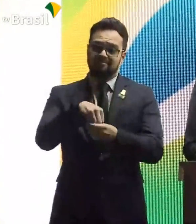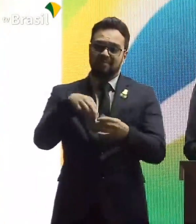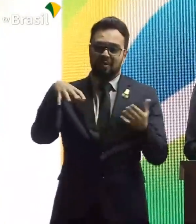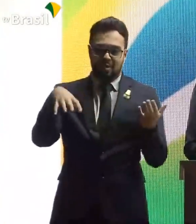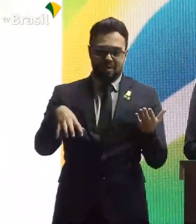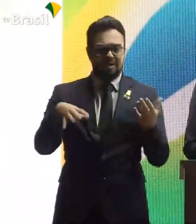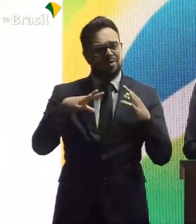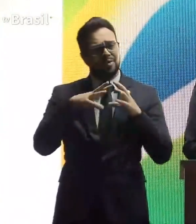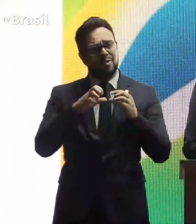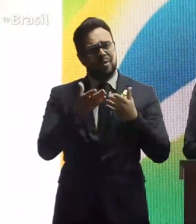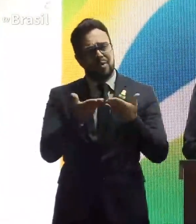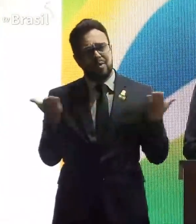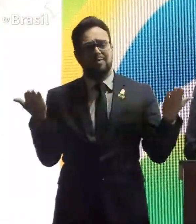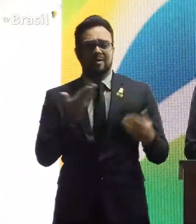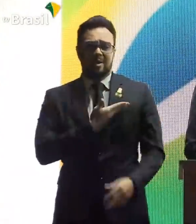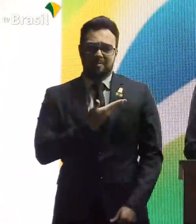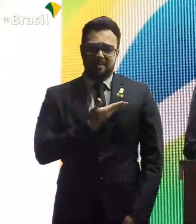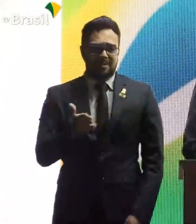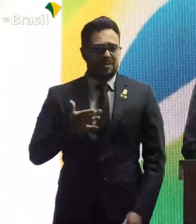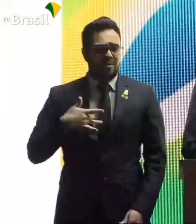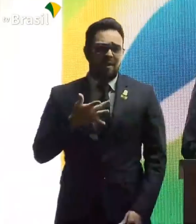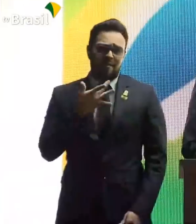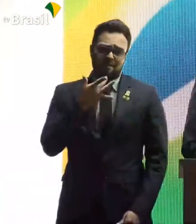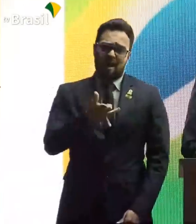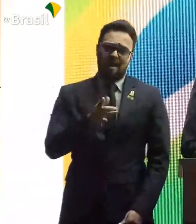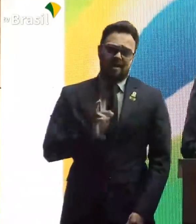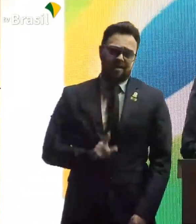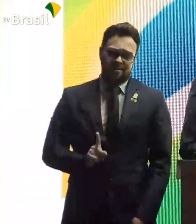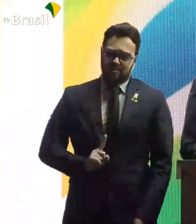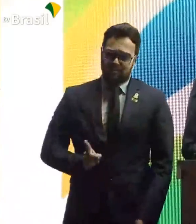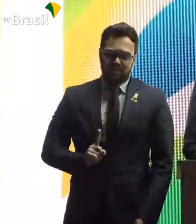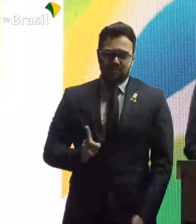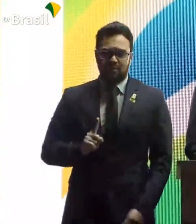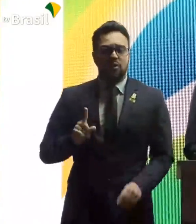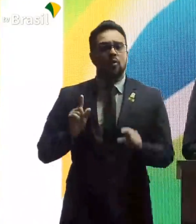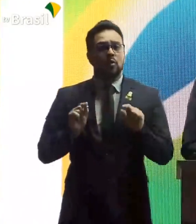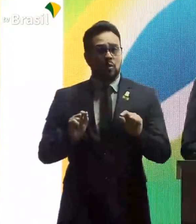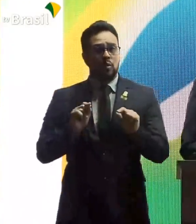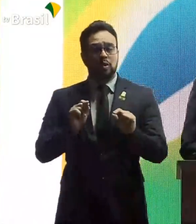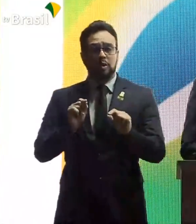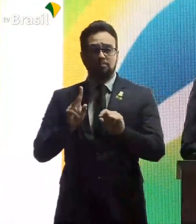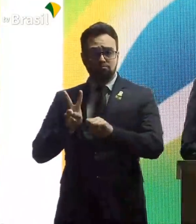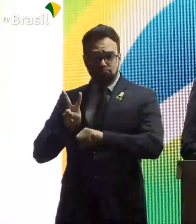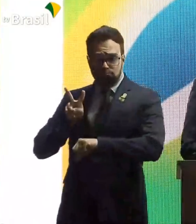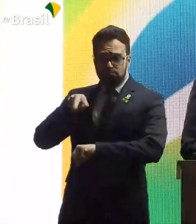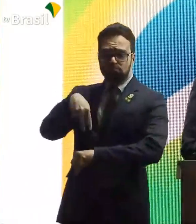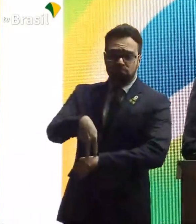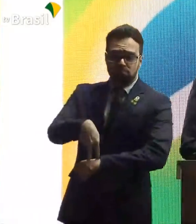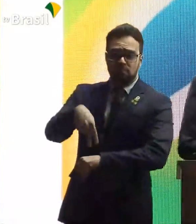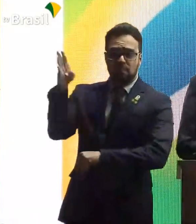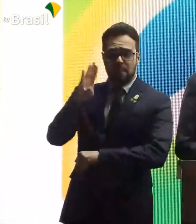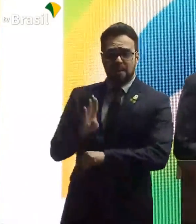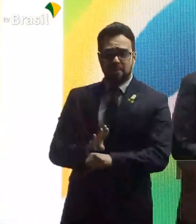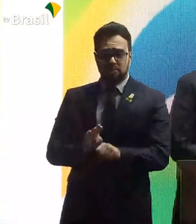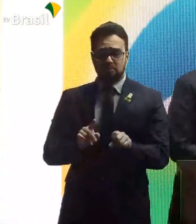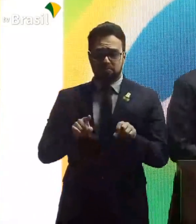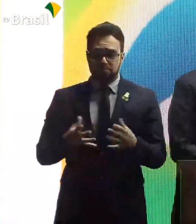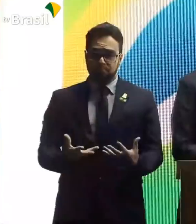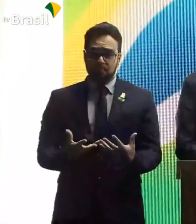Meus amigos, não é fácil enfrentar um Brasil ou assumir